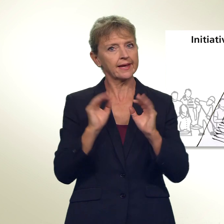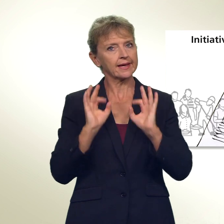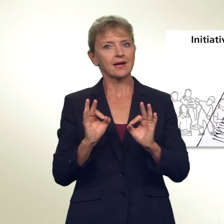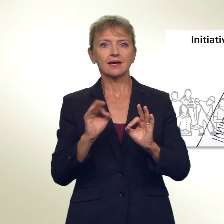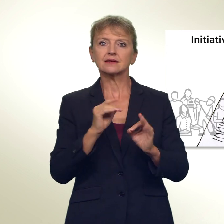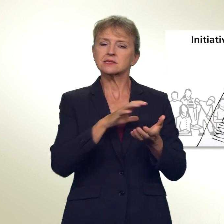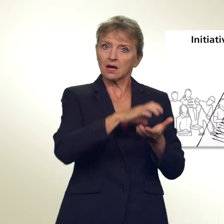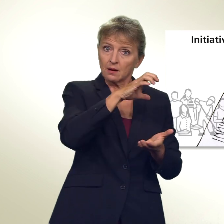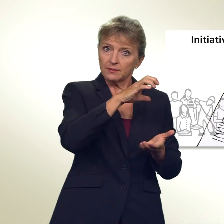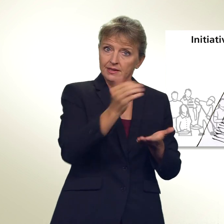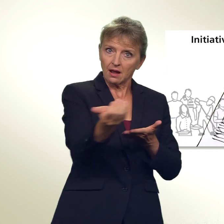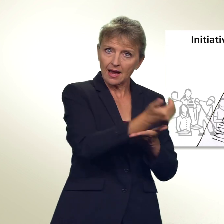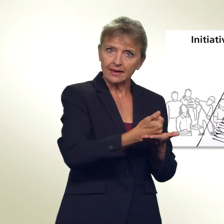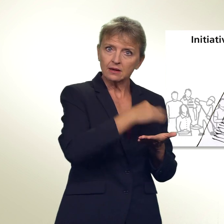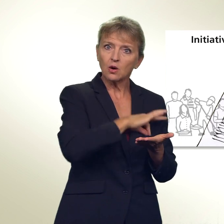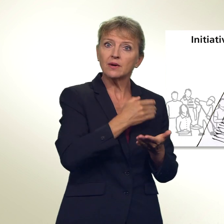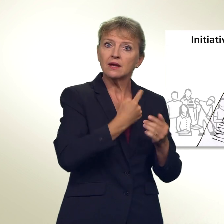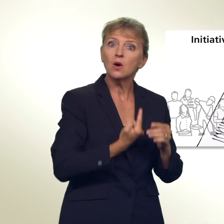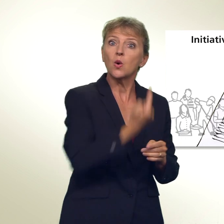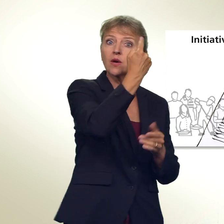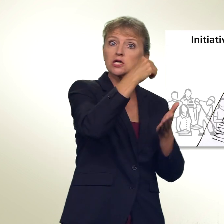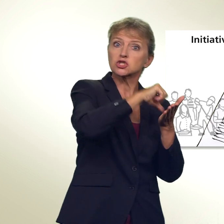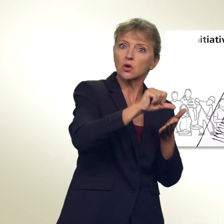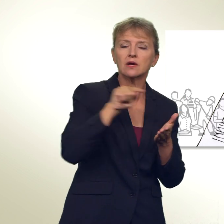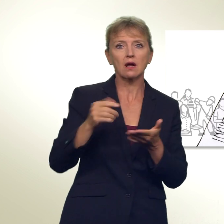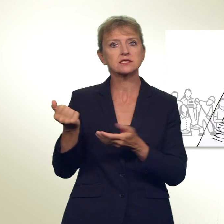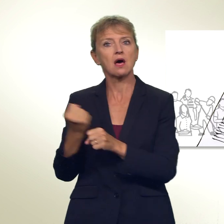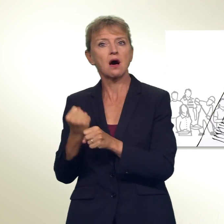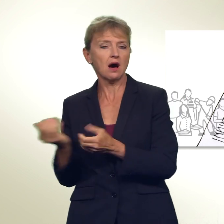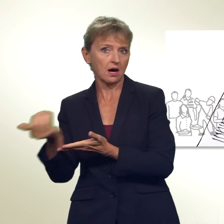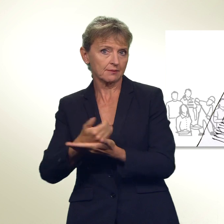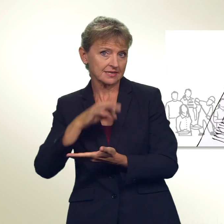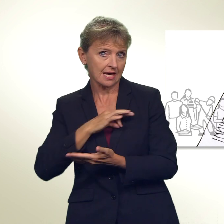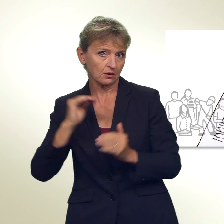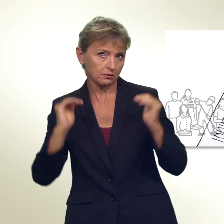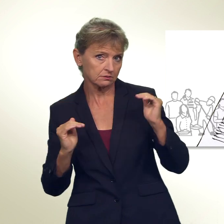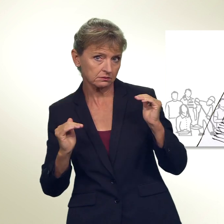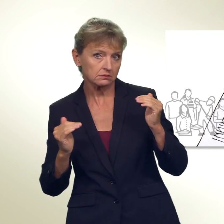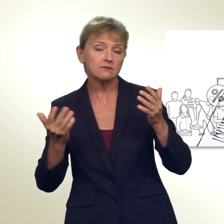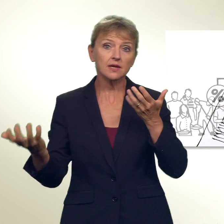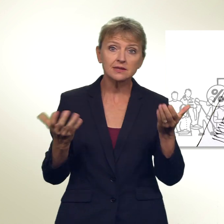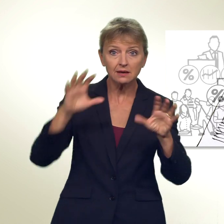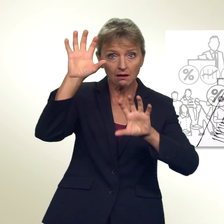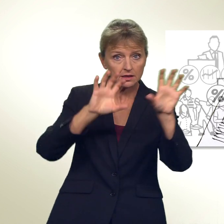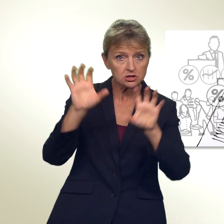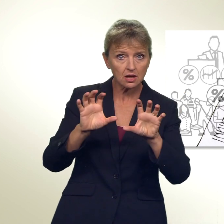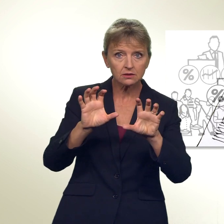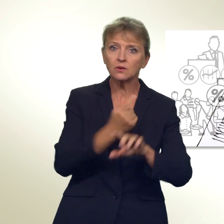Kapitaleinkommen eine höhere Besteuerung fordert als für Arbeitseinkommen. Je nach Ausgestaltung könnte die höhere Besteuerung mehr